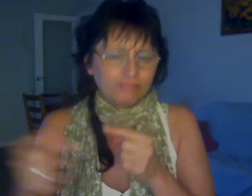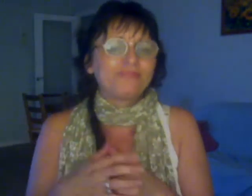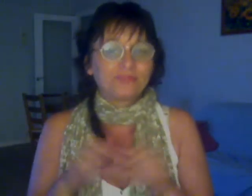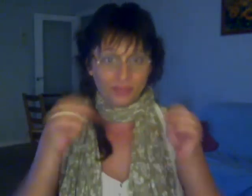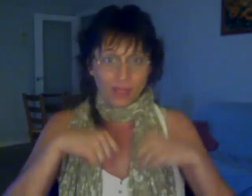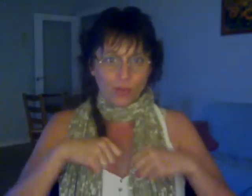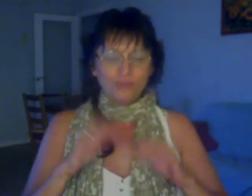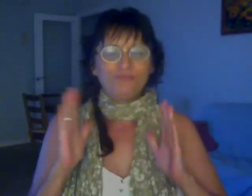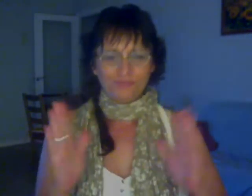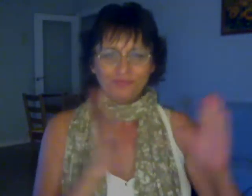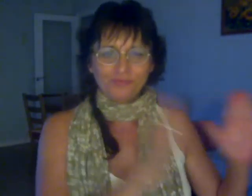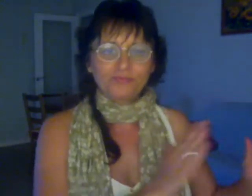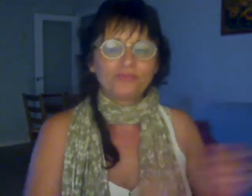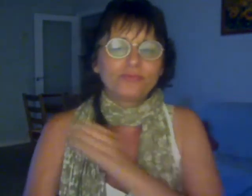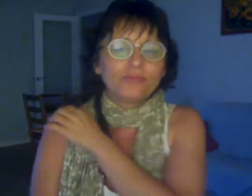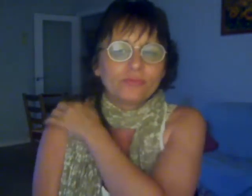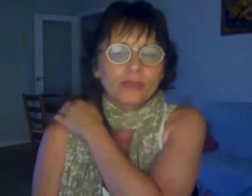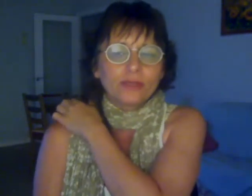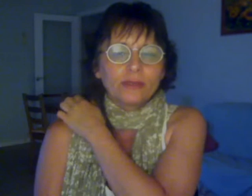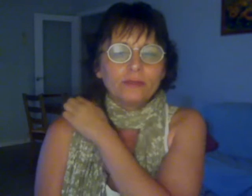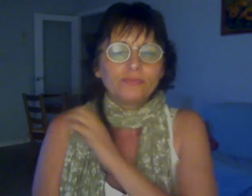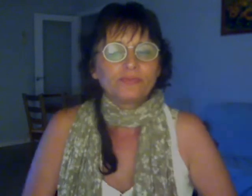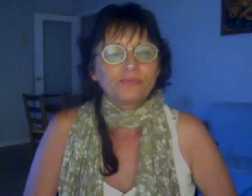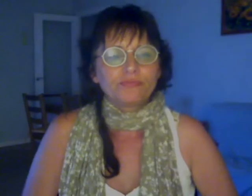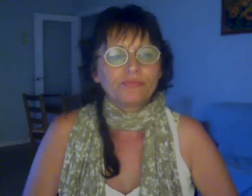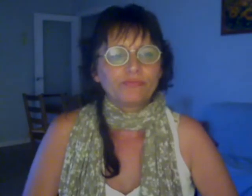Quinta bola Número 23